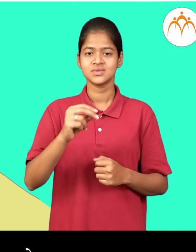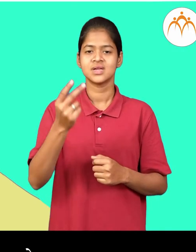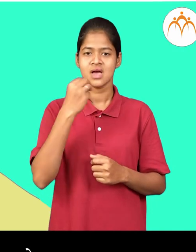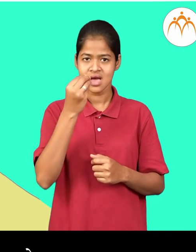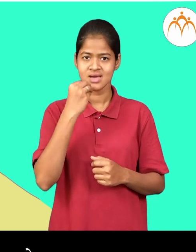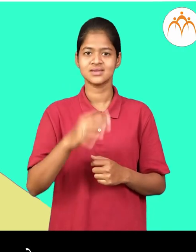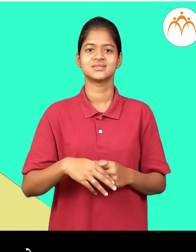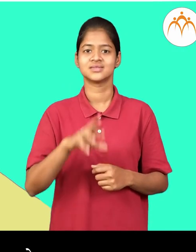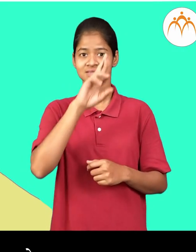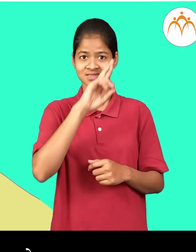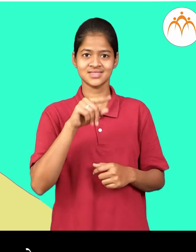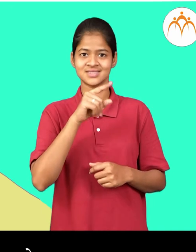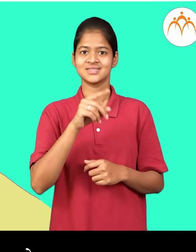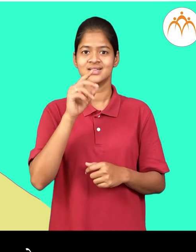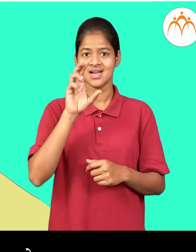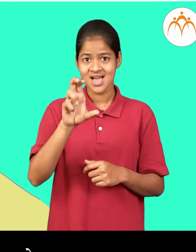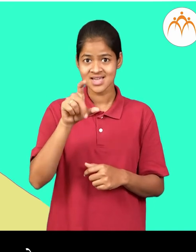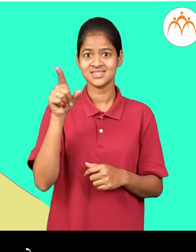अमित खावु खाता हे.